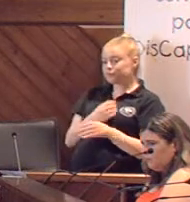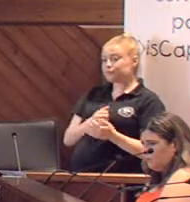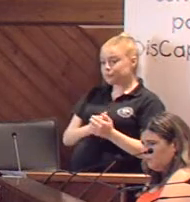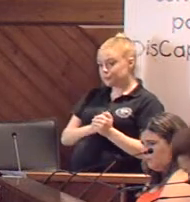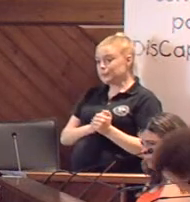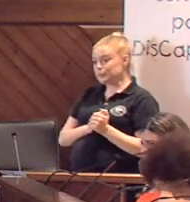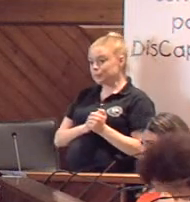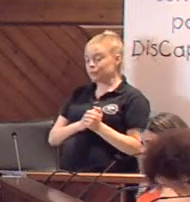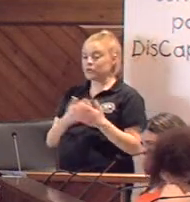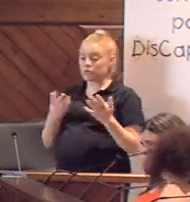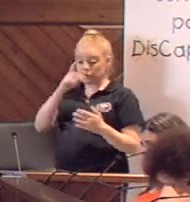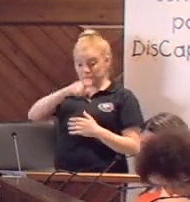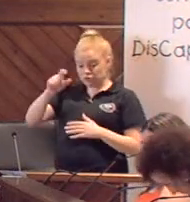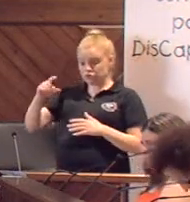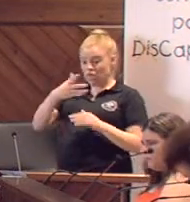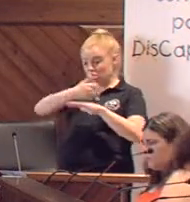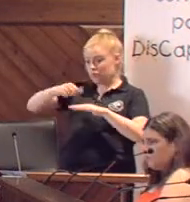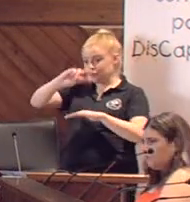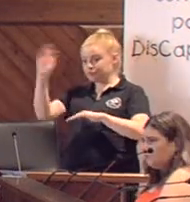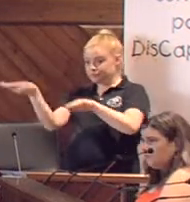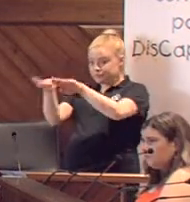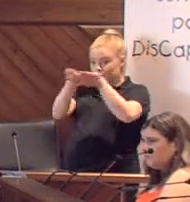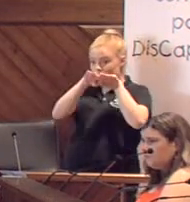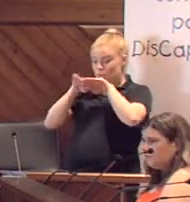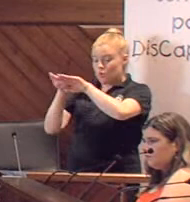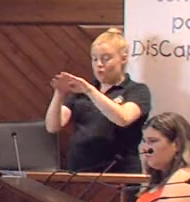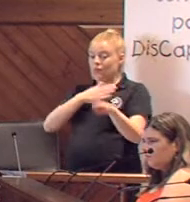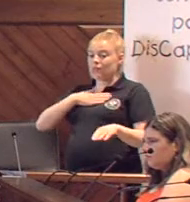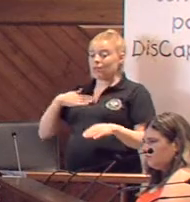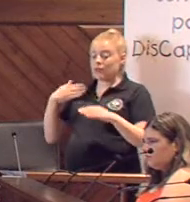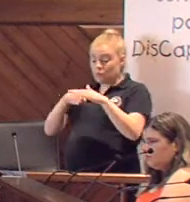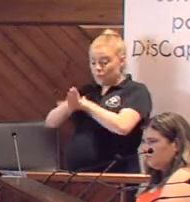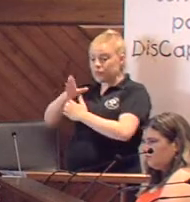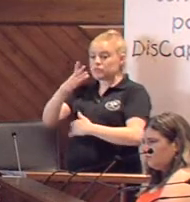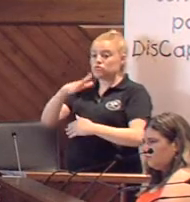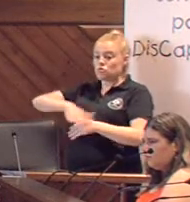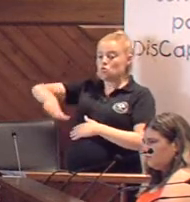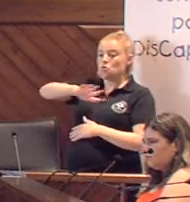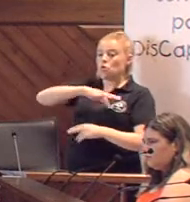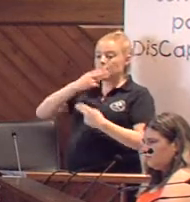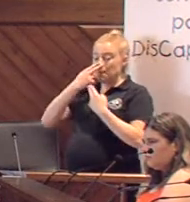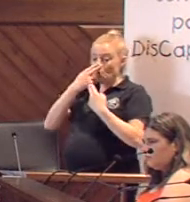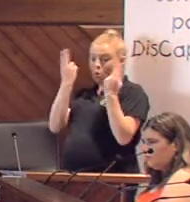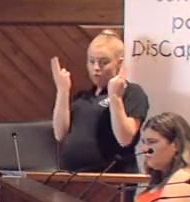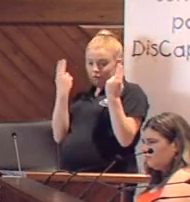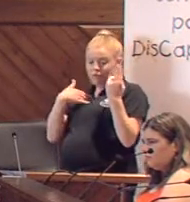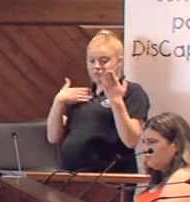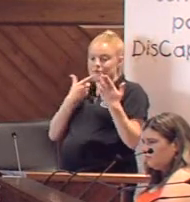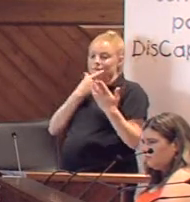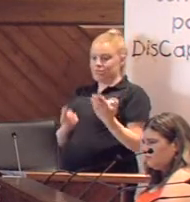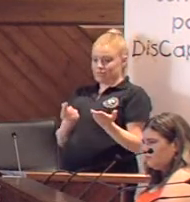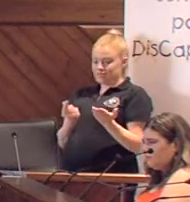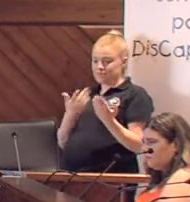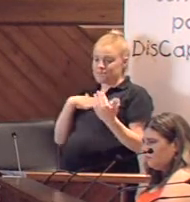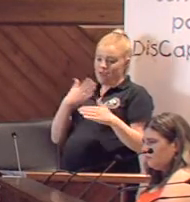personas iguales a cualquier otro ciudadano, queremos que los accesos a los lugares públicos se nos faciliten, para poder integrarnos